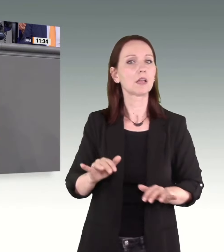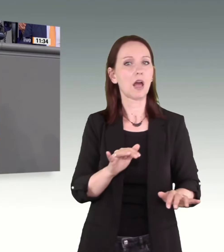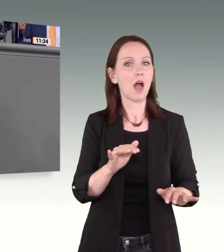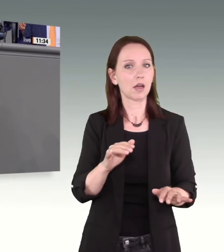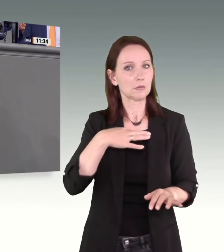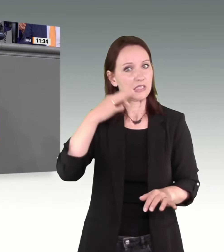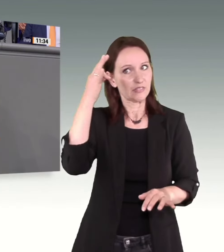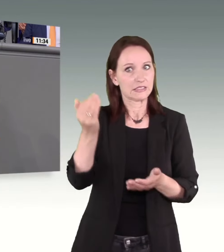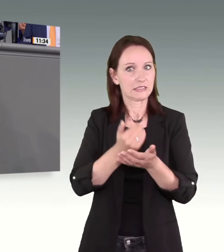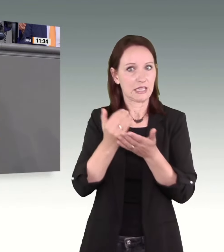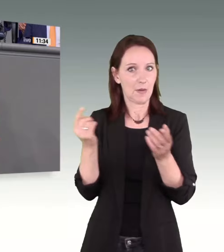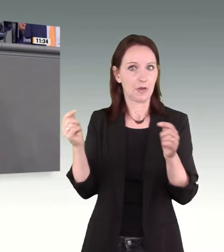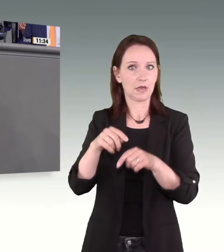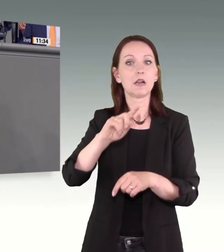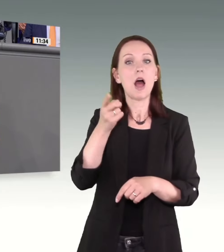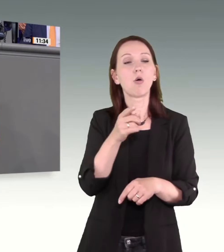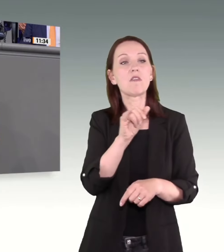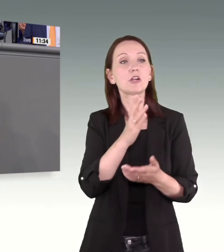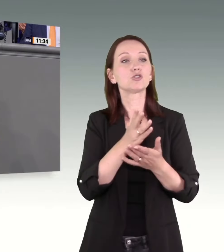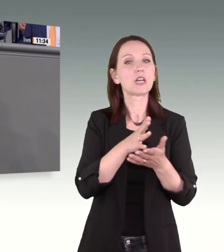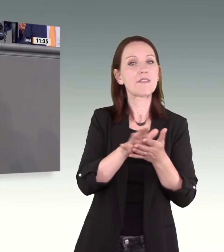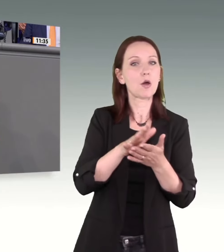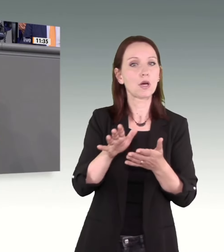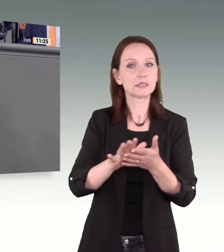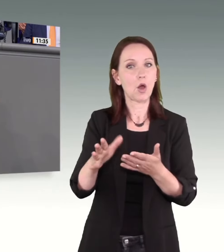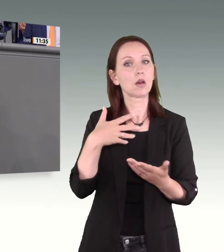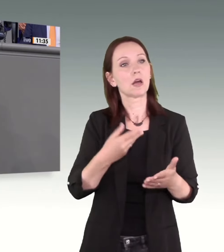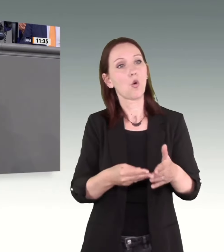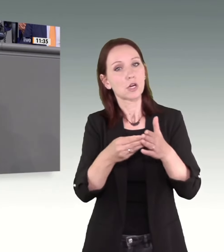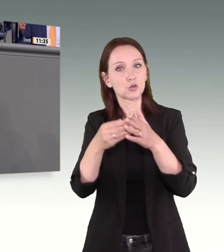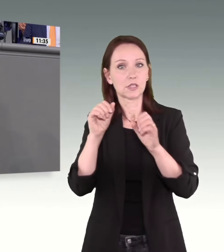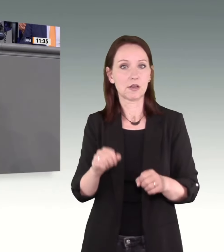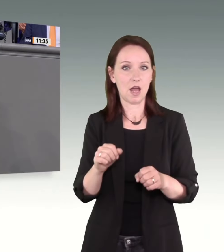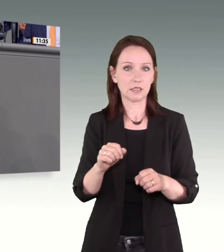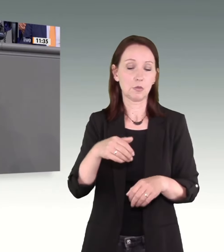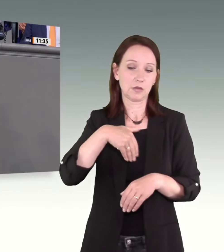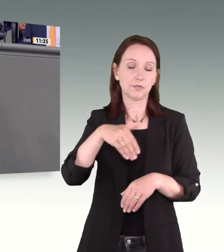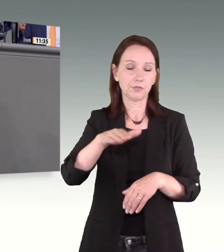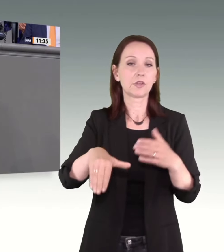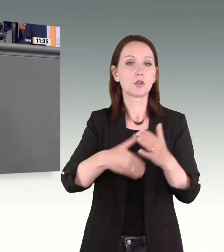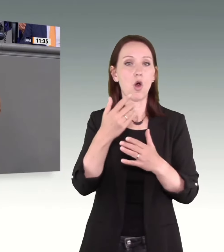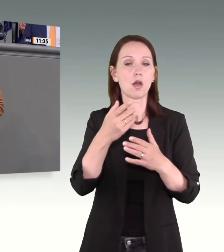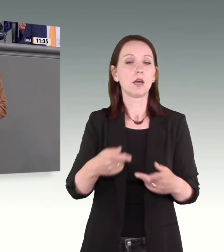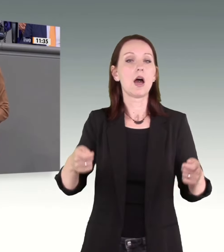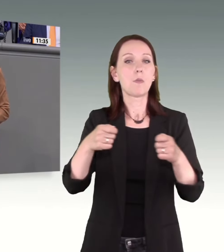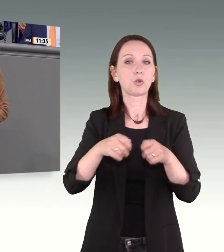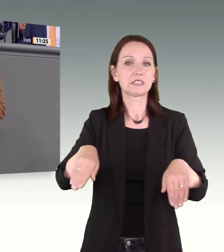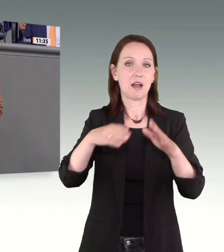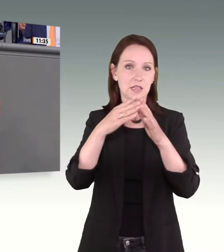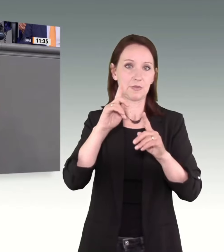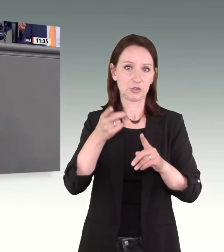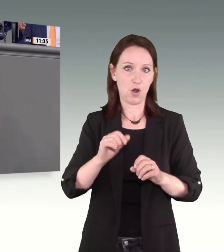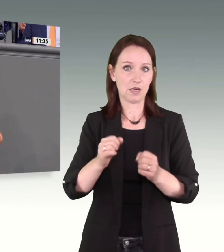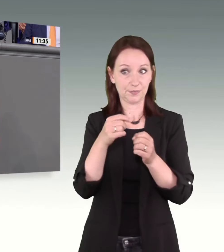unterstützen können bei der Wirkungsevaluation, Standards setzen dabei. Das wird eine neue Bundesakademie werden, und das bringt uns in der Prävention tatsächlich